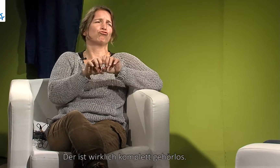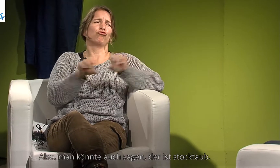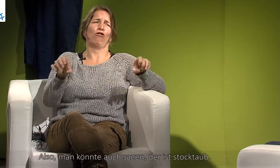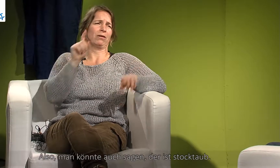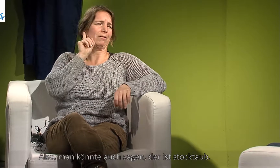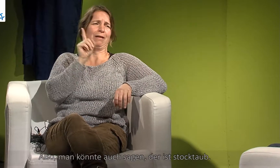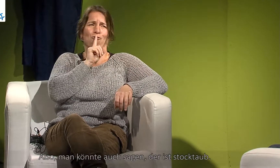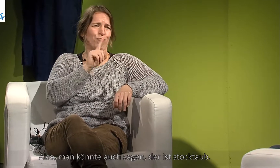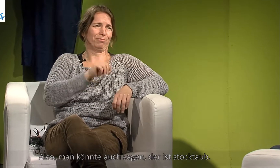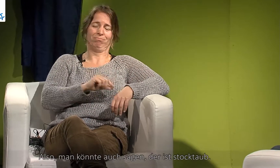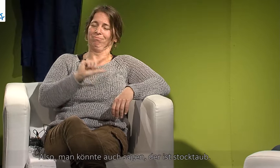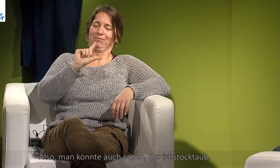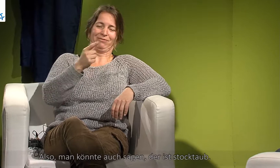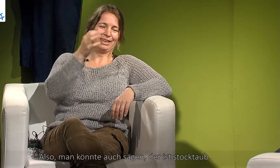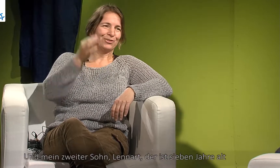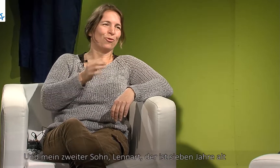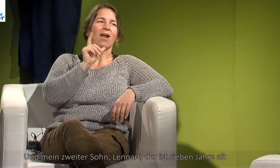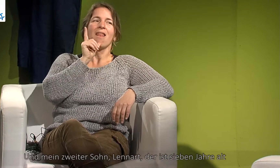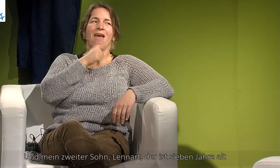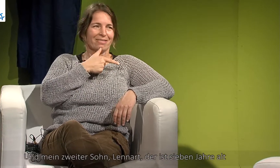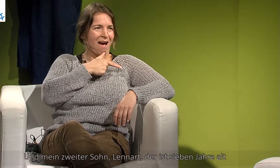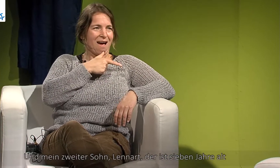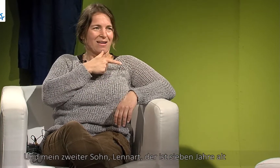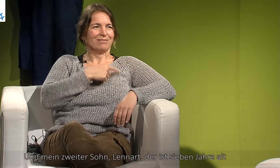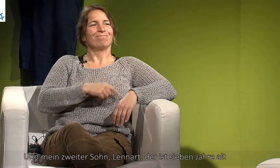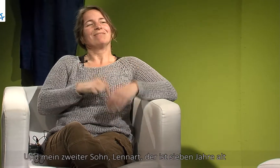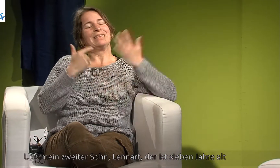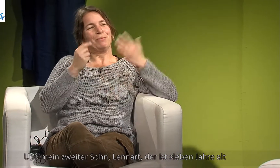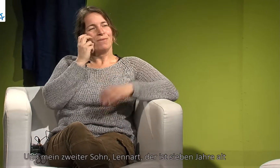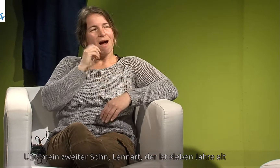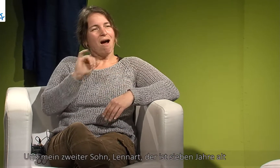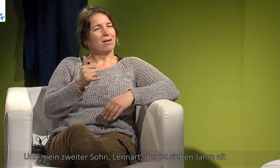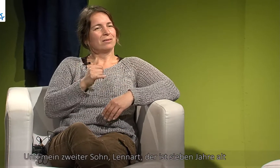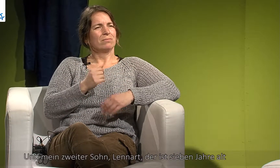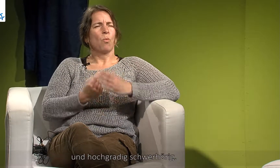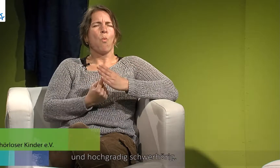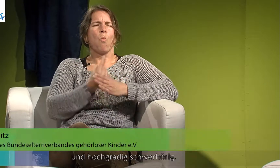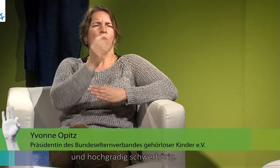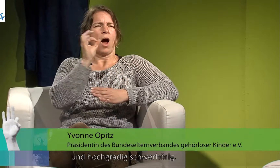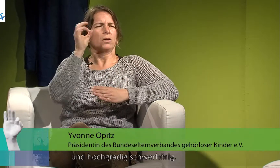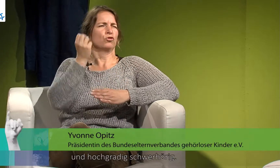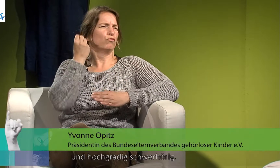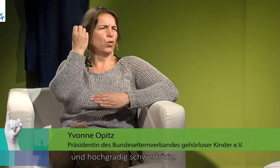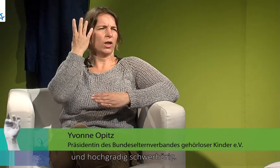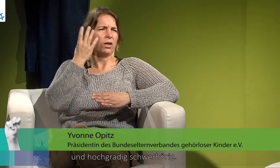man könnte auch sagen, der ist stocktauf. Und mein zweiter Sohn Lennart, der ist sieben Jahre alt und hochgradig schwerhörig.